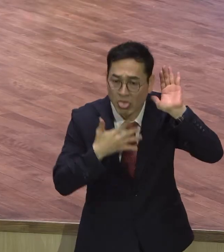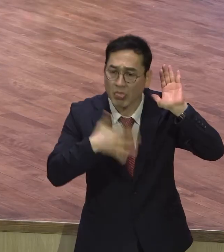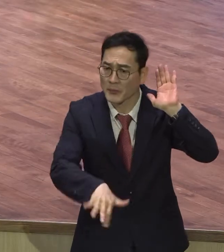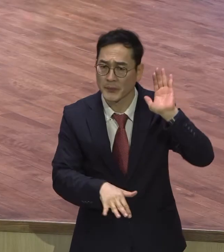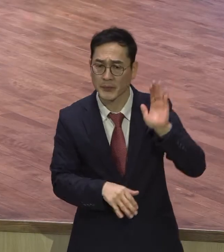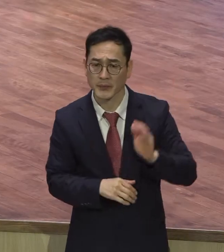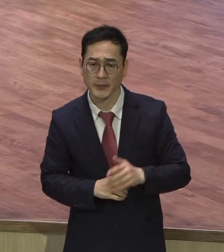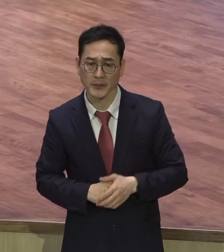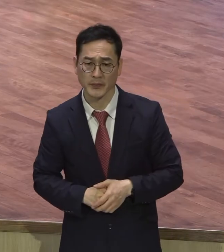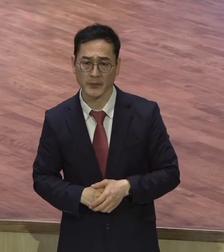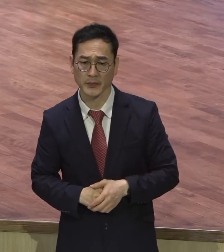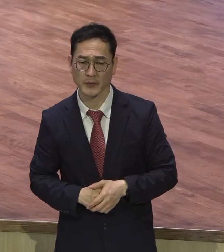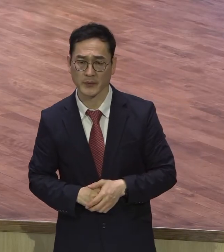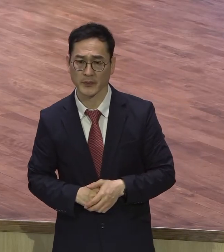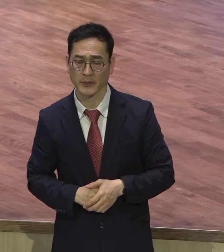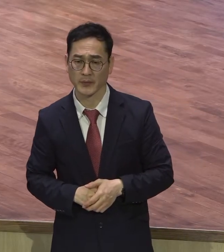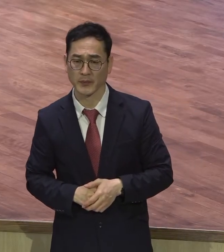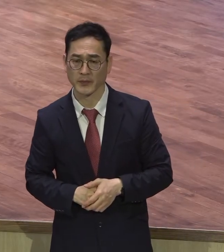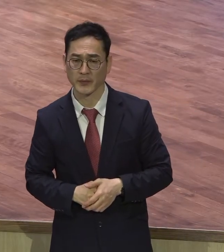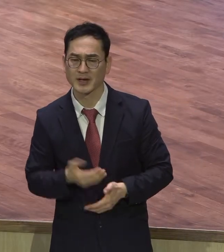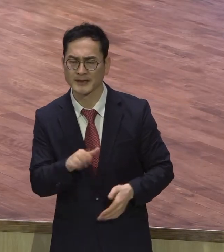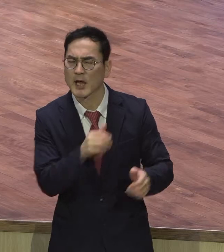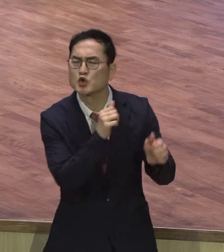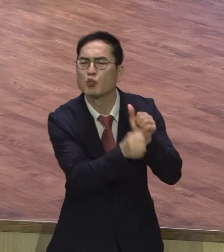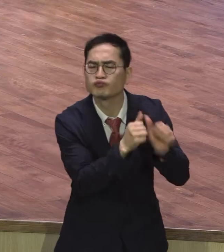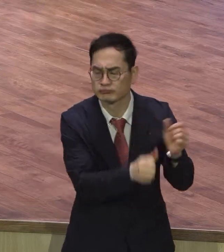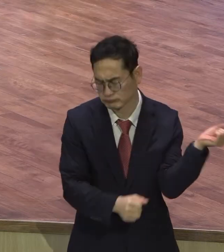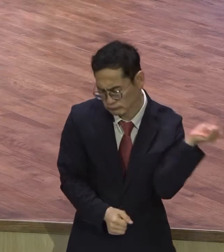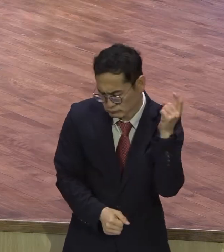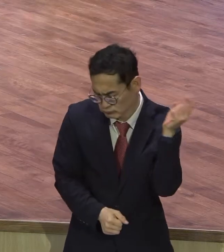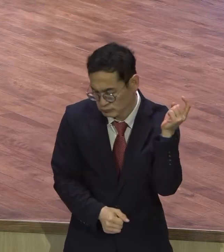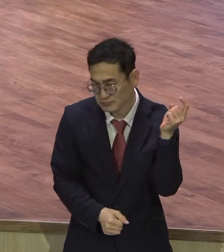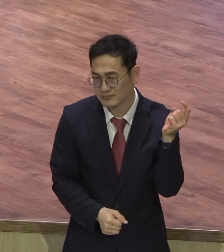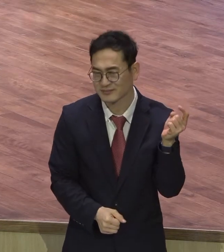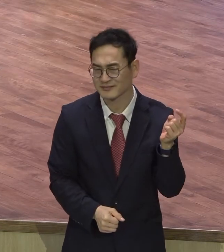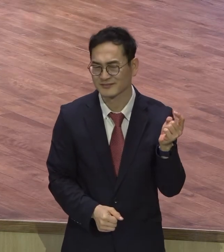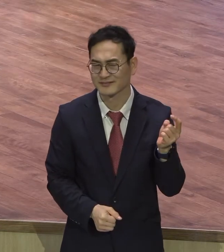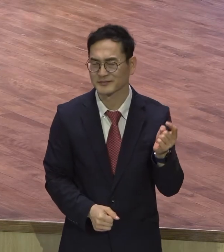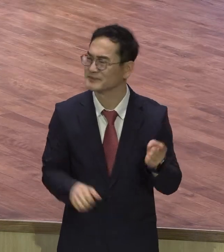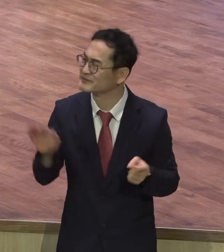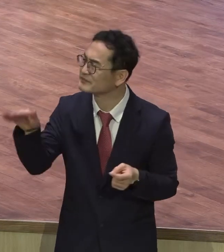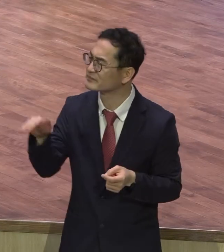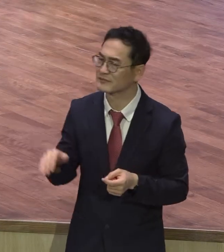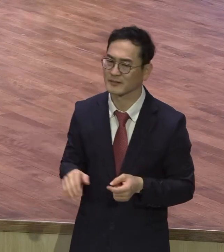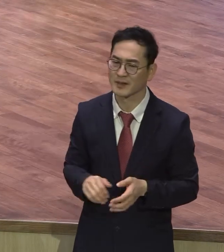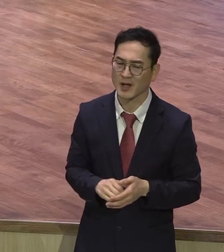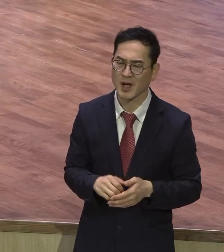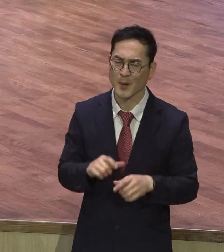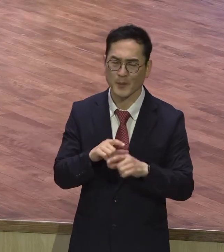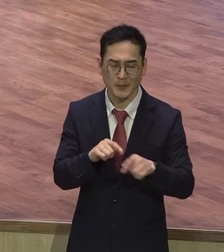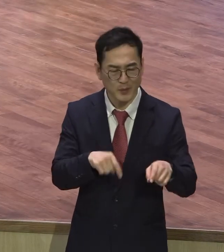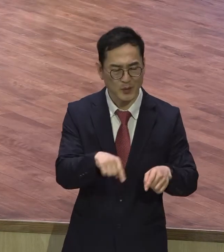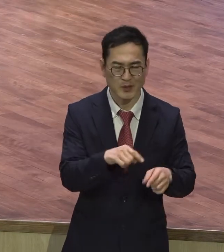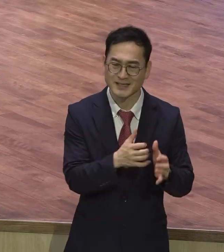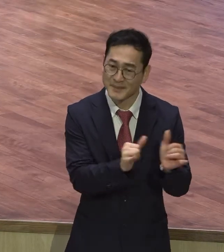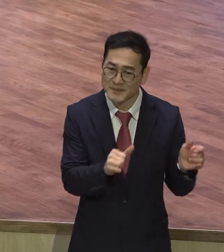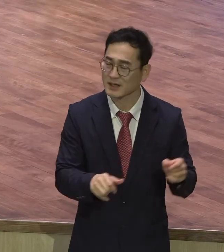다른 사람이 이 백부장에게 평소 때 수시로 예수라는